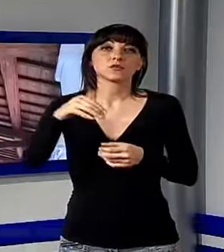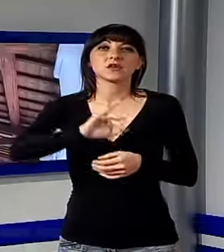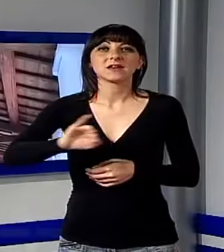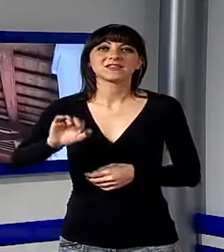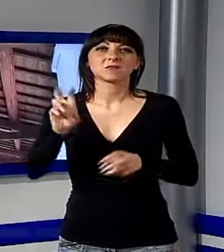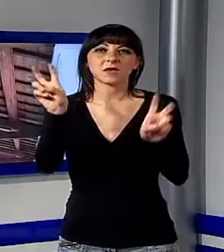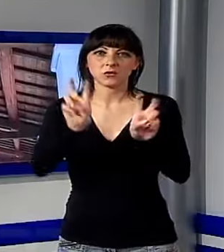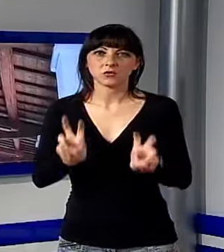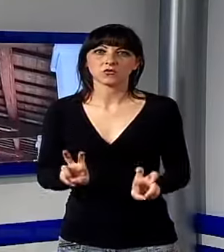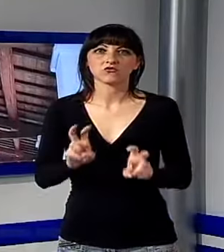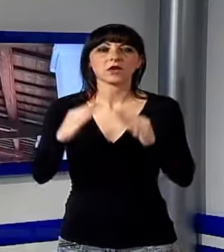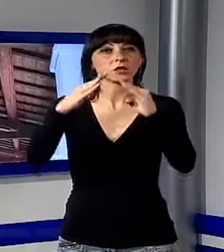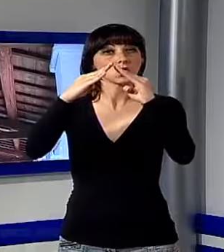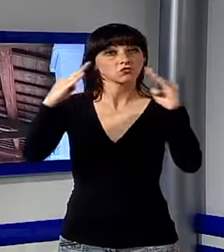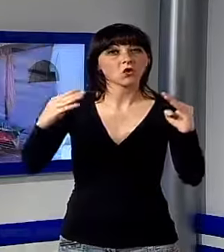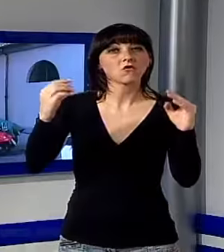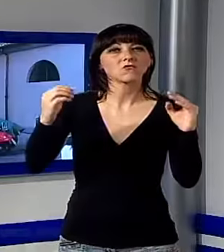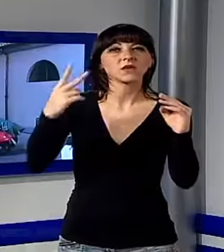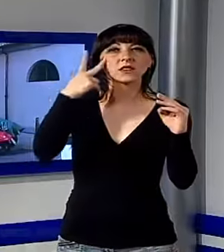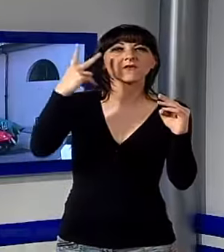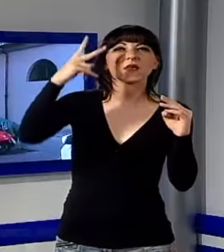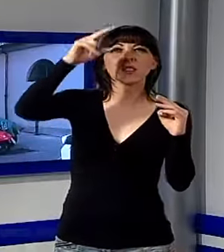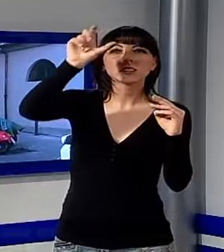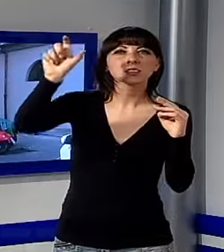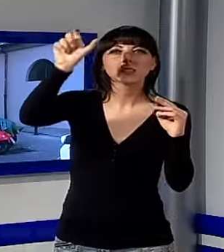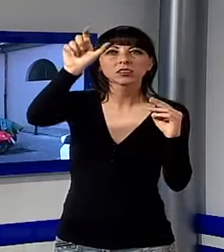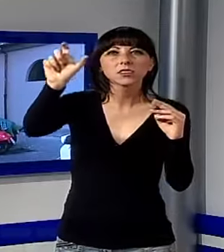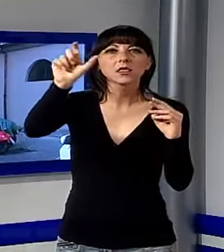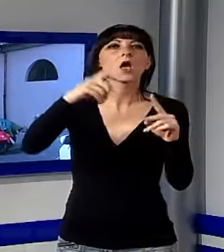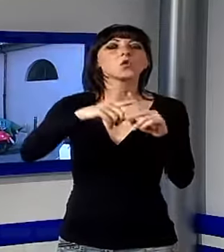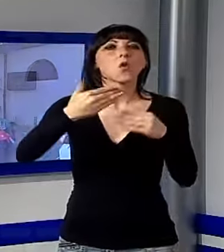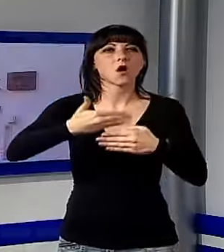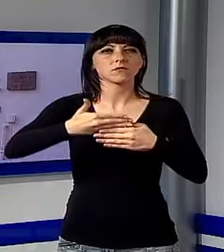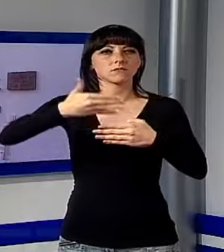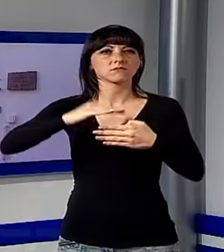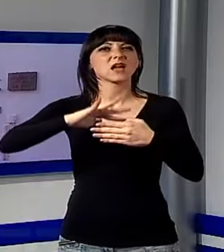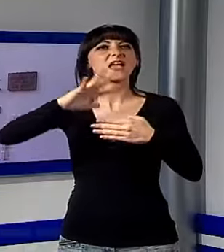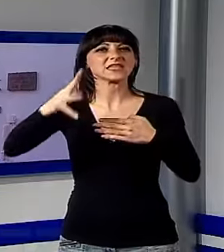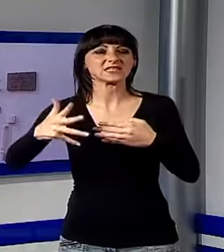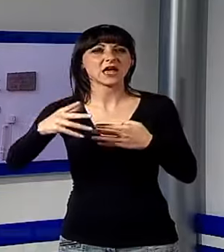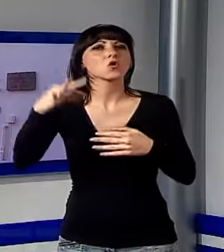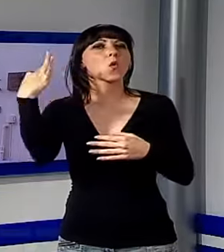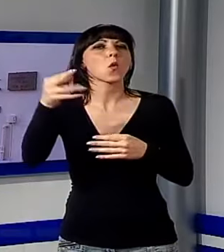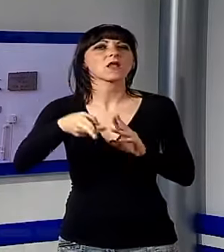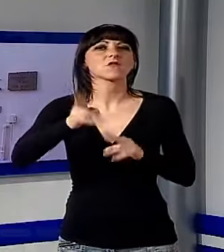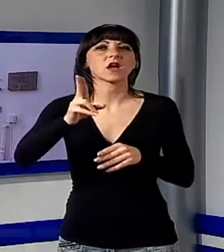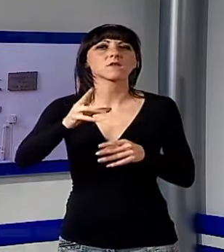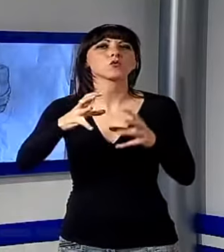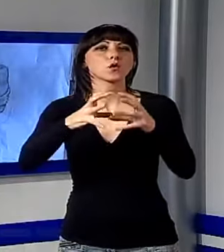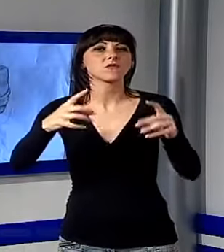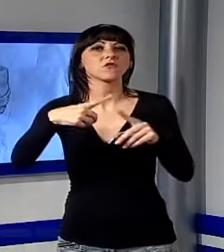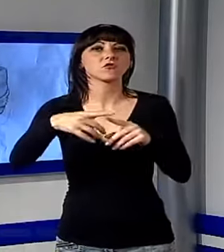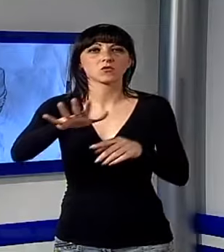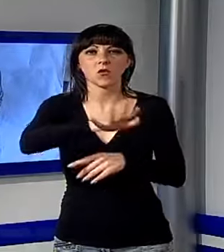soffitti e capriate riportati a vista e nuovi intonaci esterni a riqualificare non solo l'edificio stesso ma anche